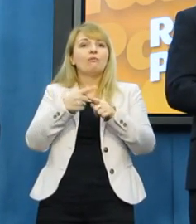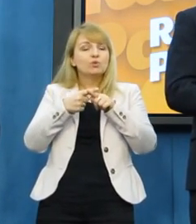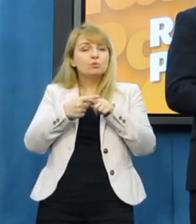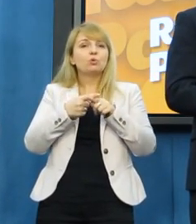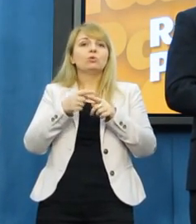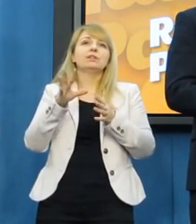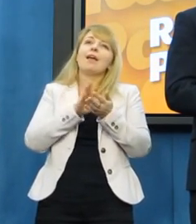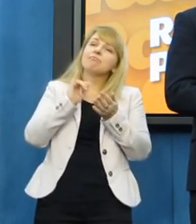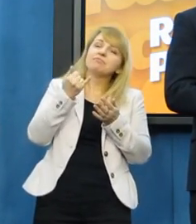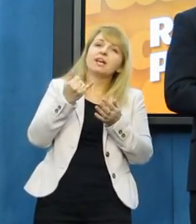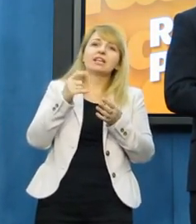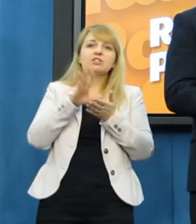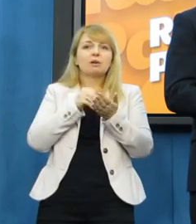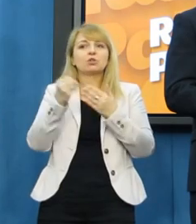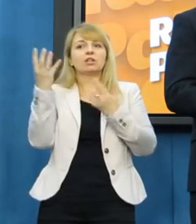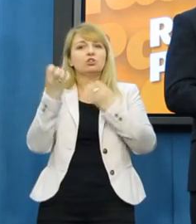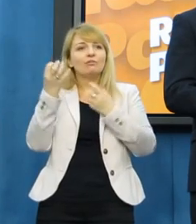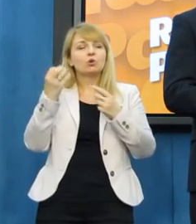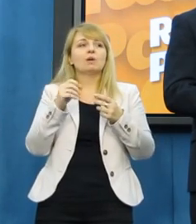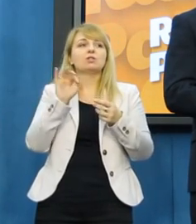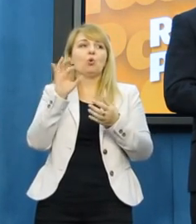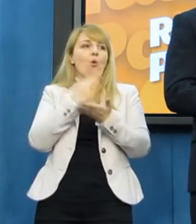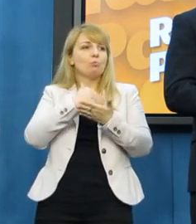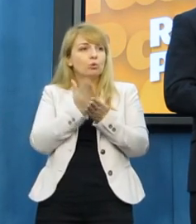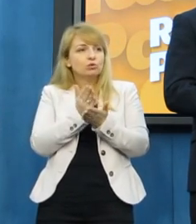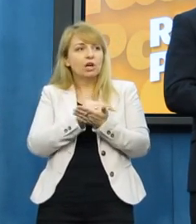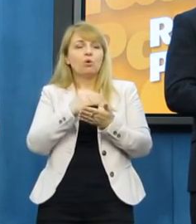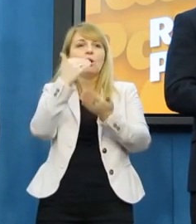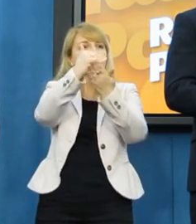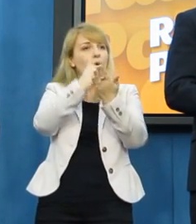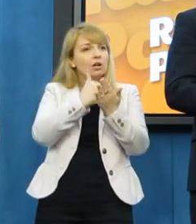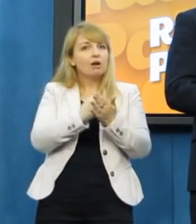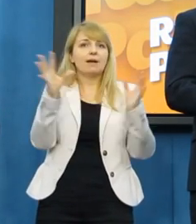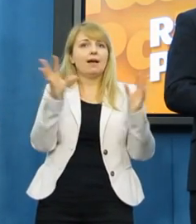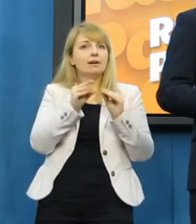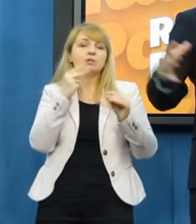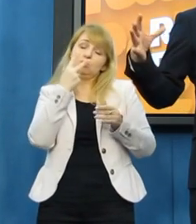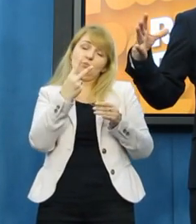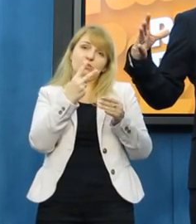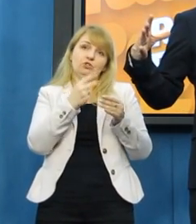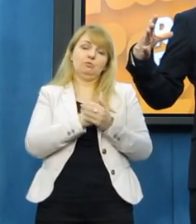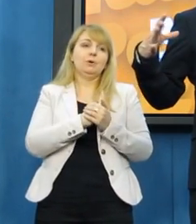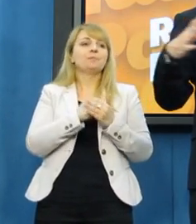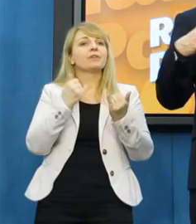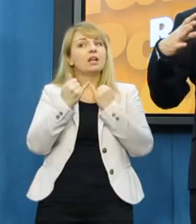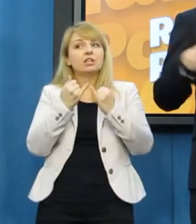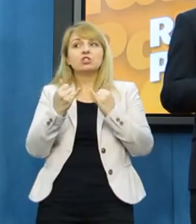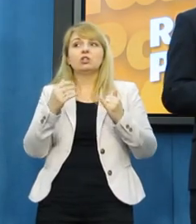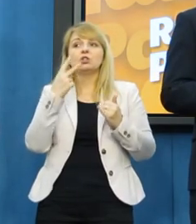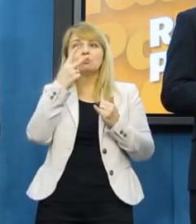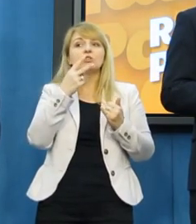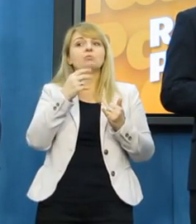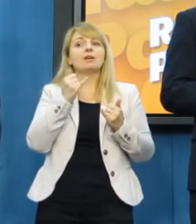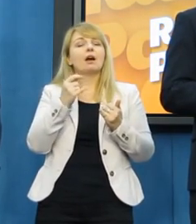podziału tych różnych miejsc i tak dalej, czyli po sprawach programowych znacznie łatwiej jest to uzyskać. Niech ten